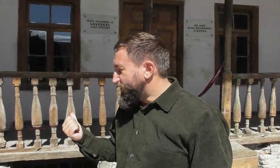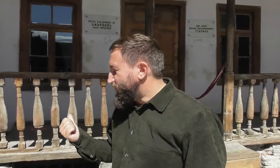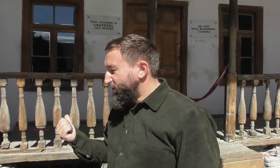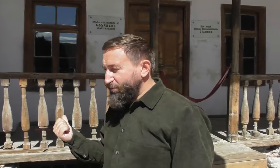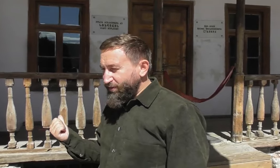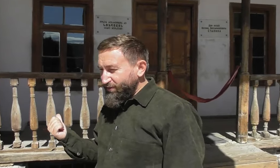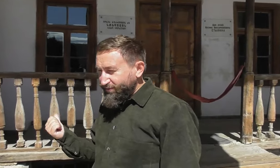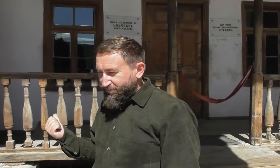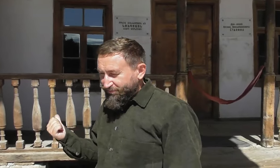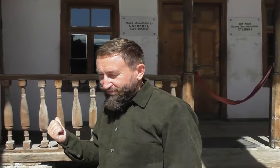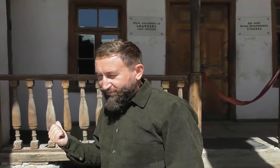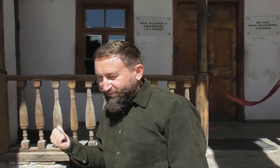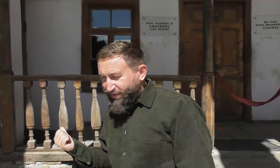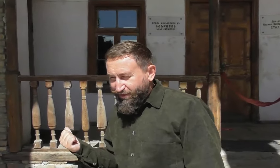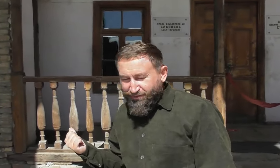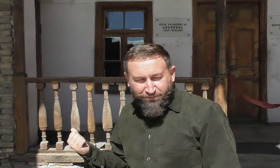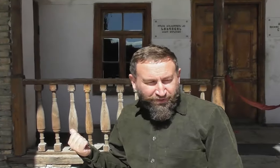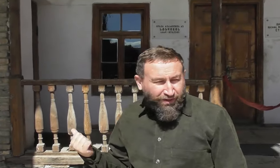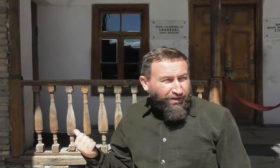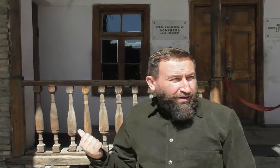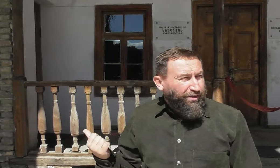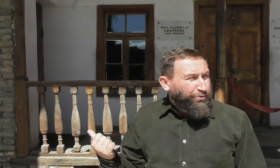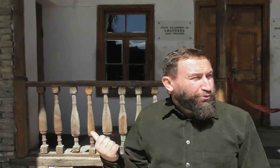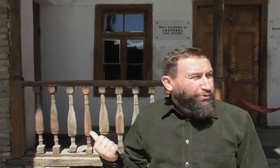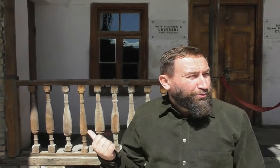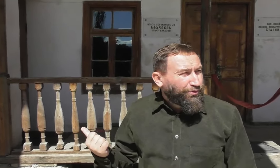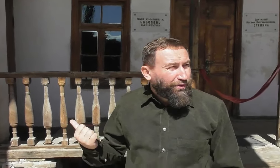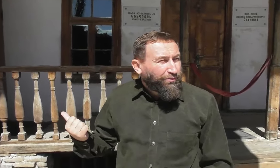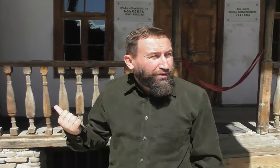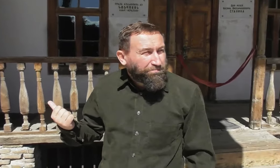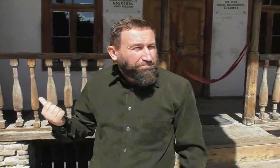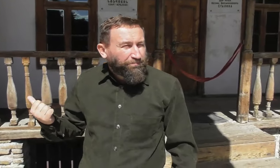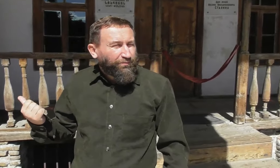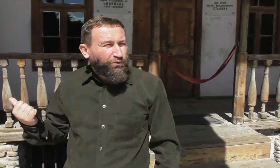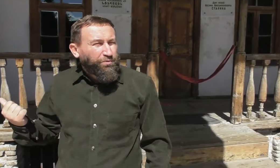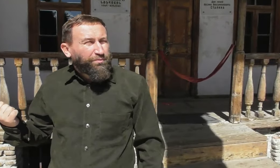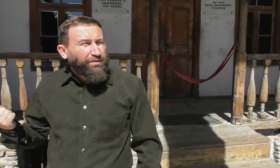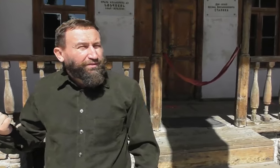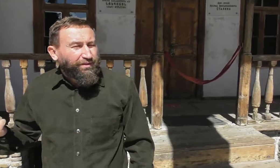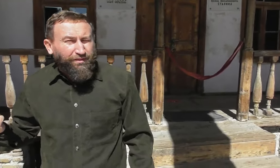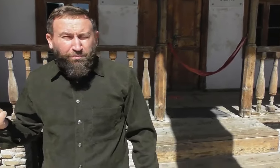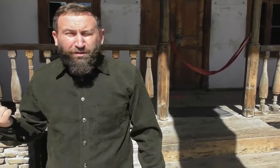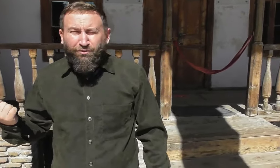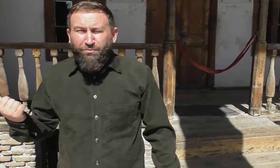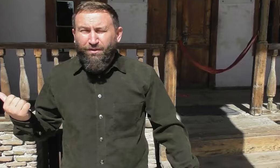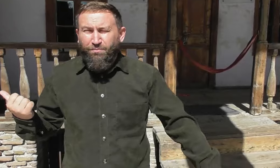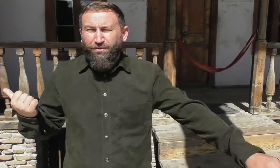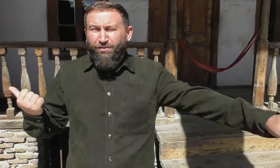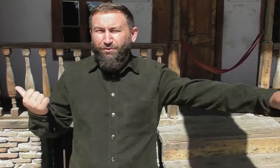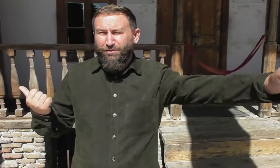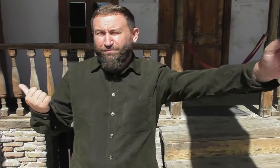Пришло время дать хорошую руну, которая, в общем-то, станет переломной, перевернет